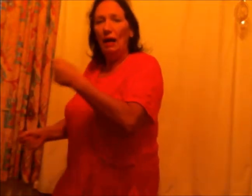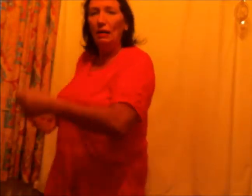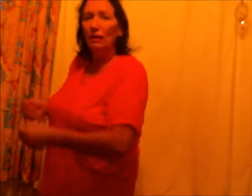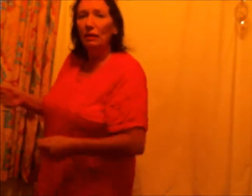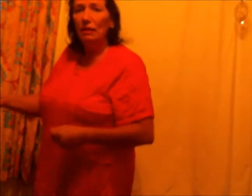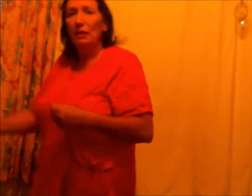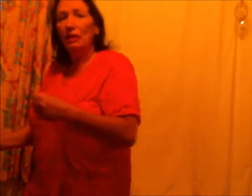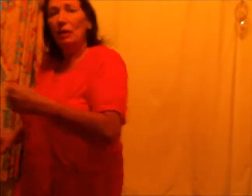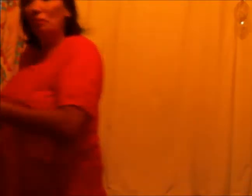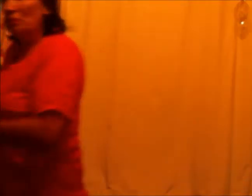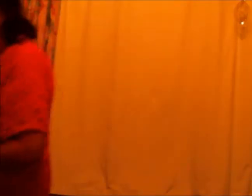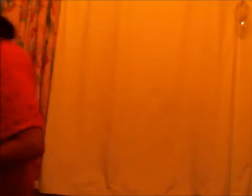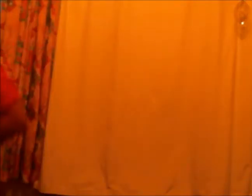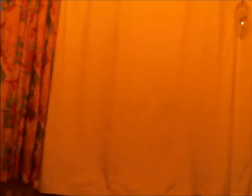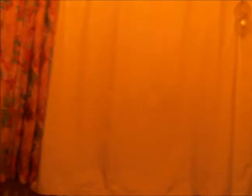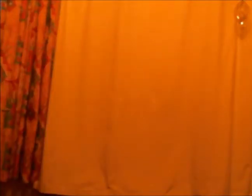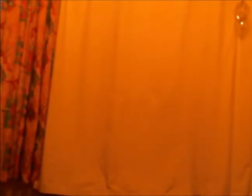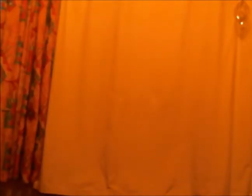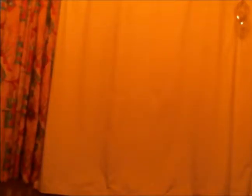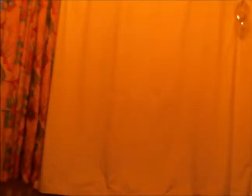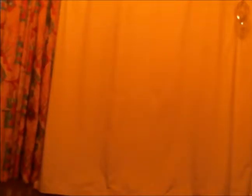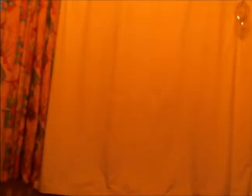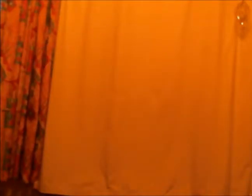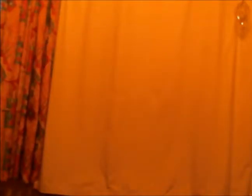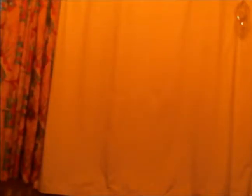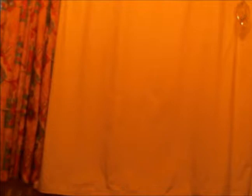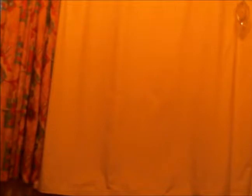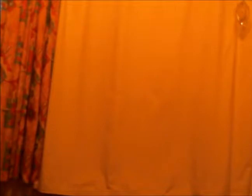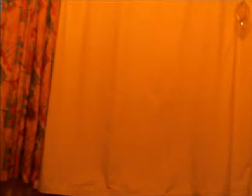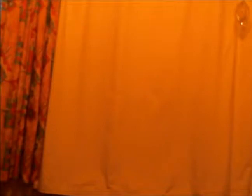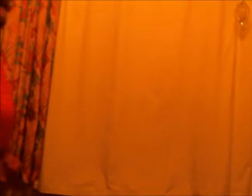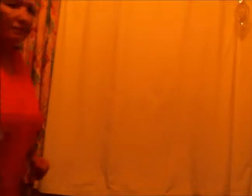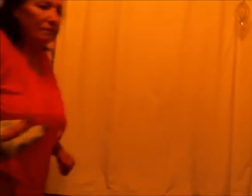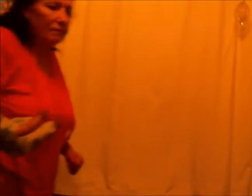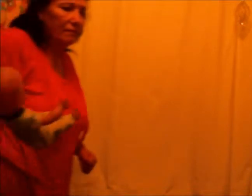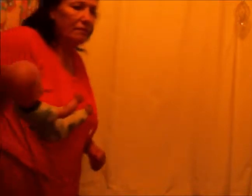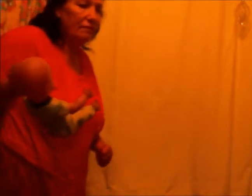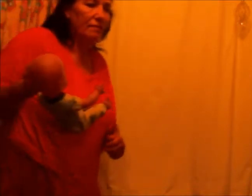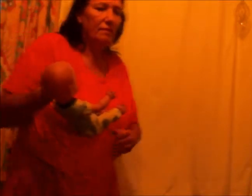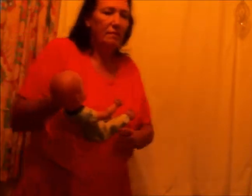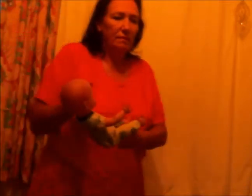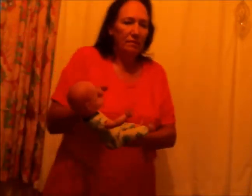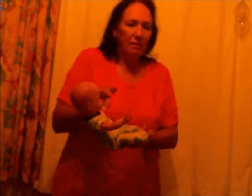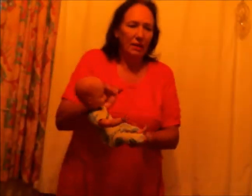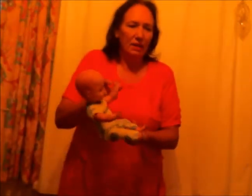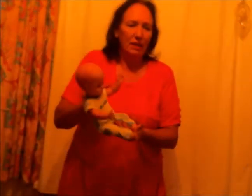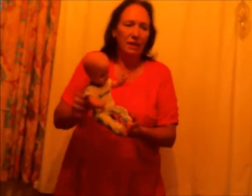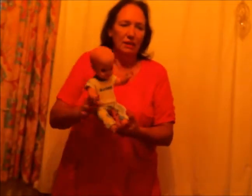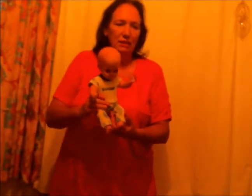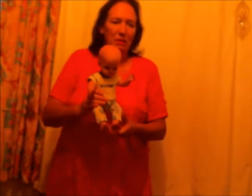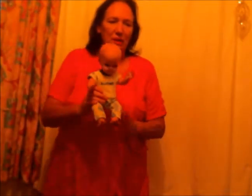mijn kind van de kinderopvang. Hier is mijn kind.